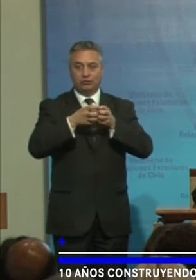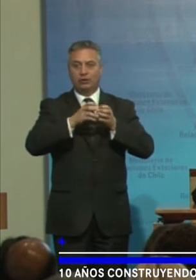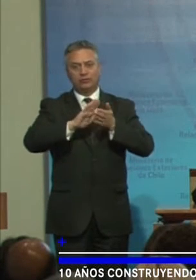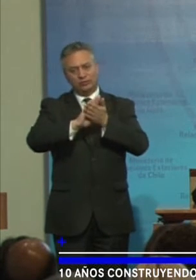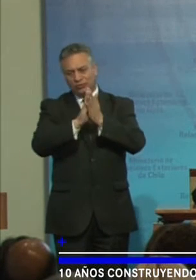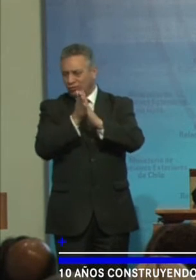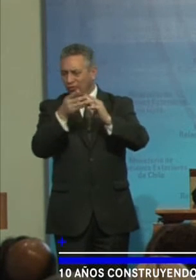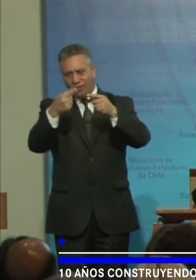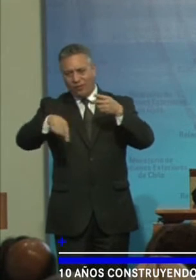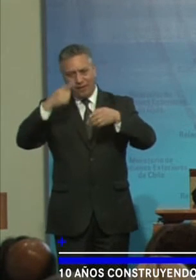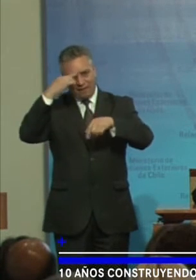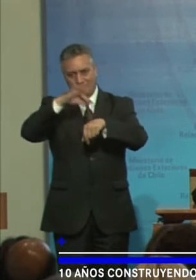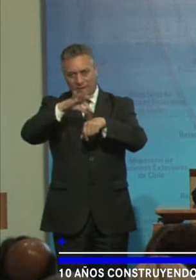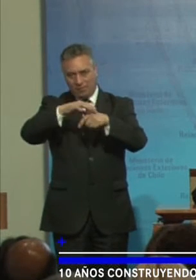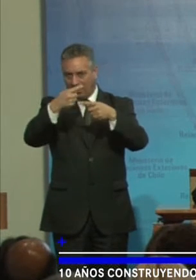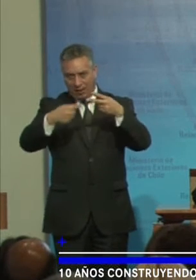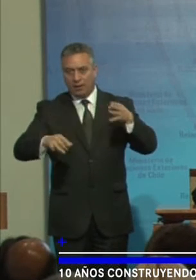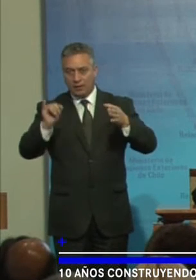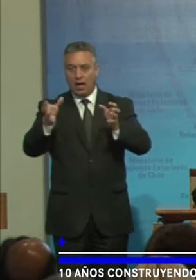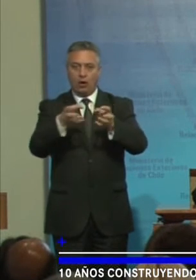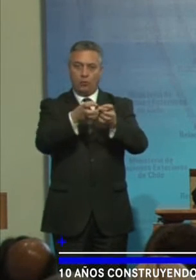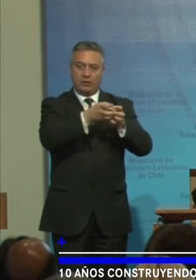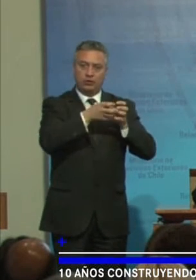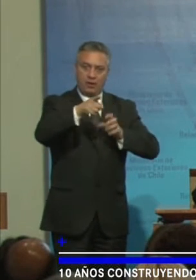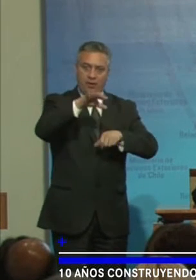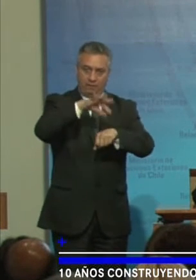patologías O situación De discapacidad